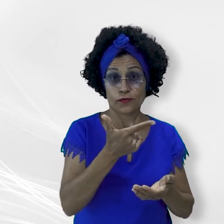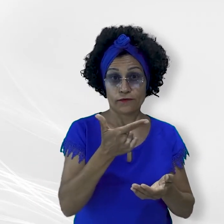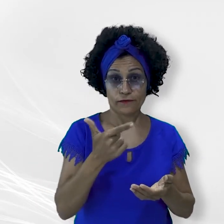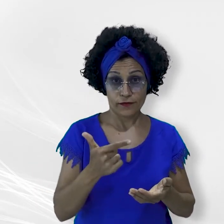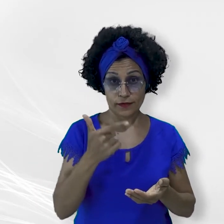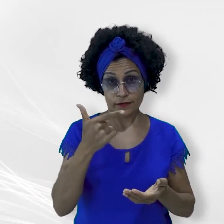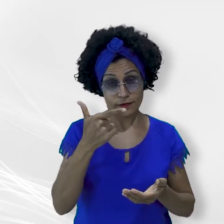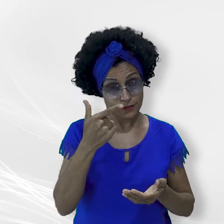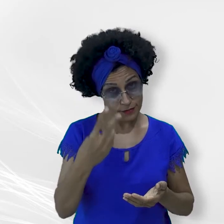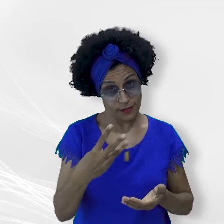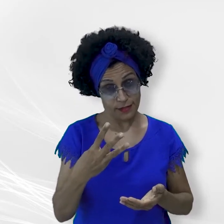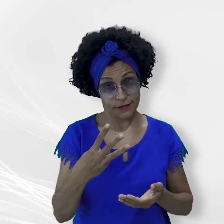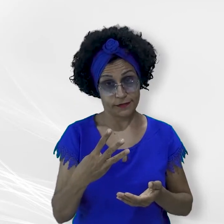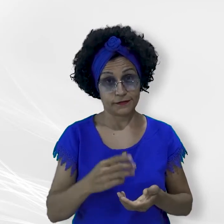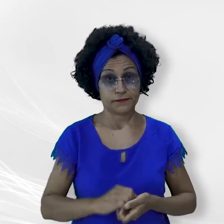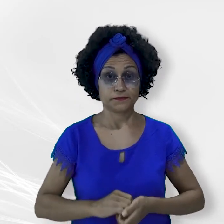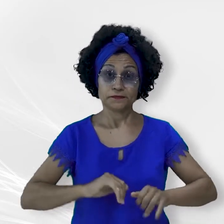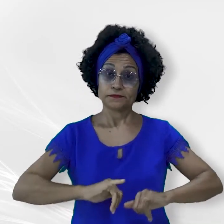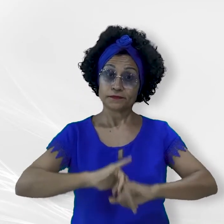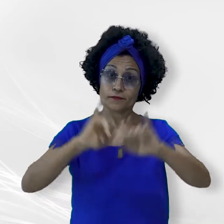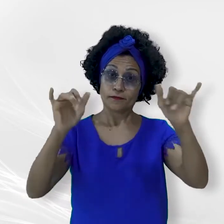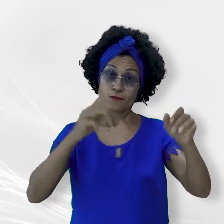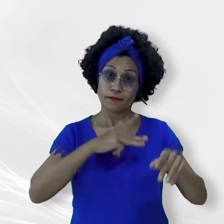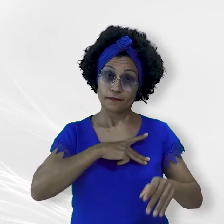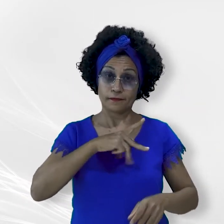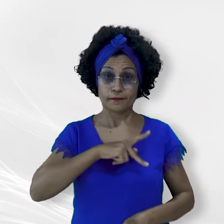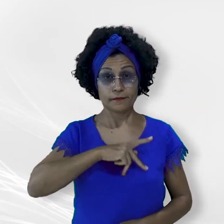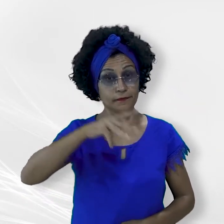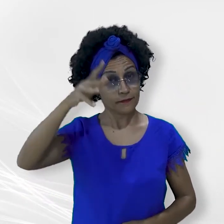Esse foi um conteúdo do Ministério Público do Estado de Mato Grosso.